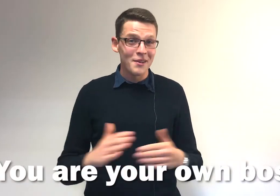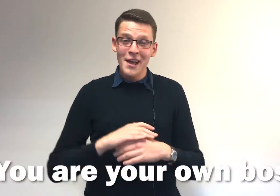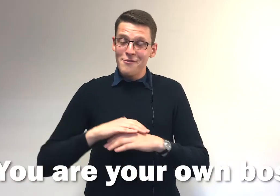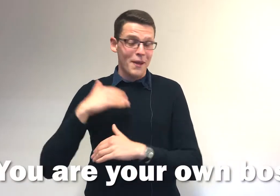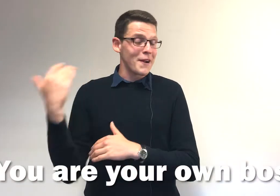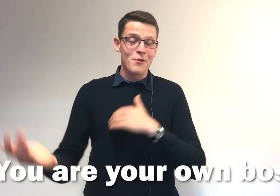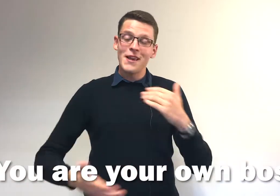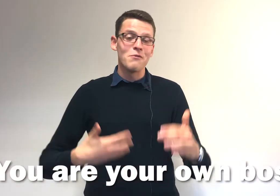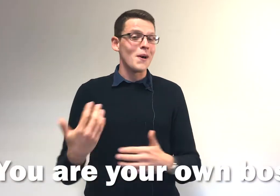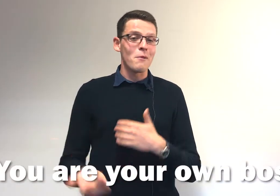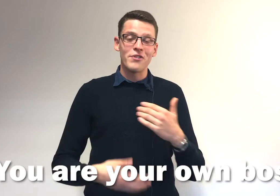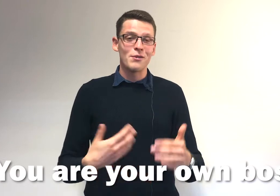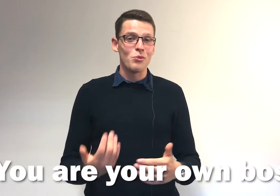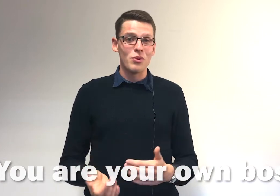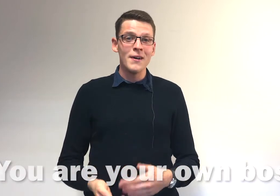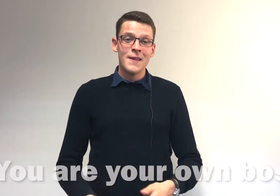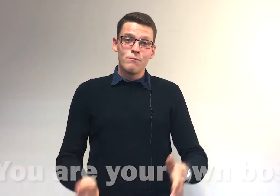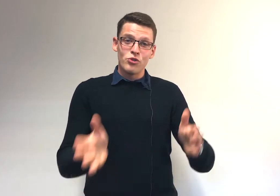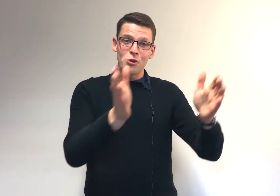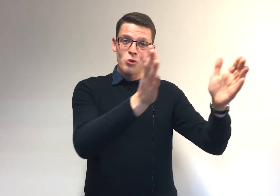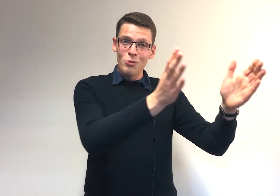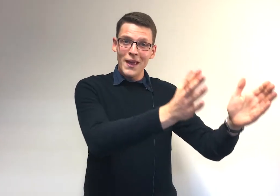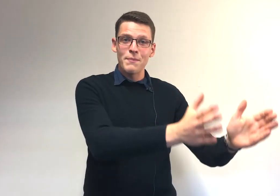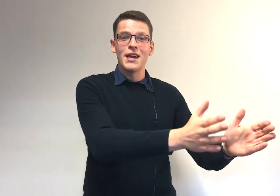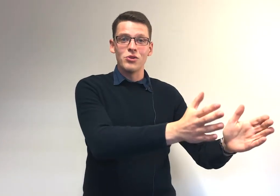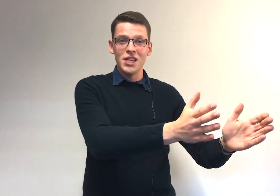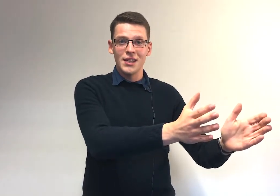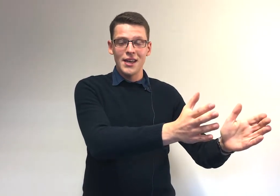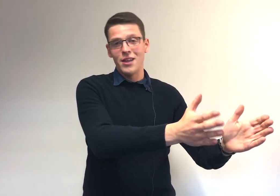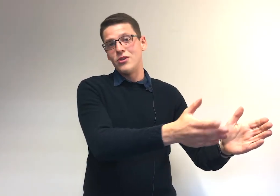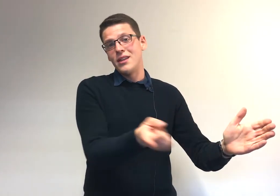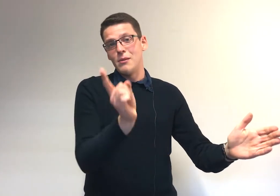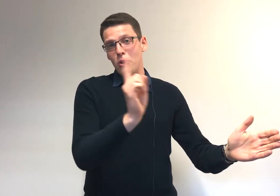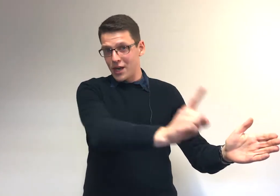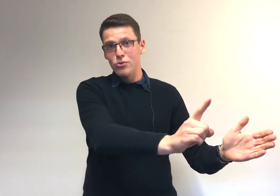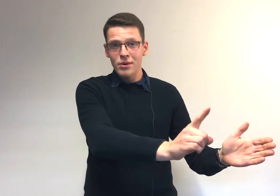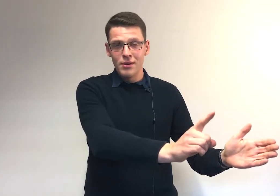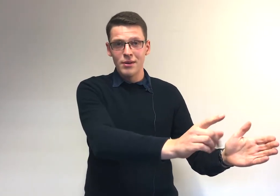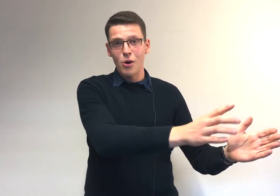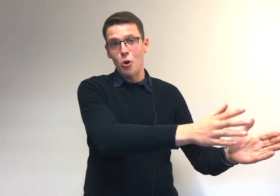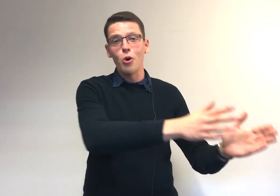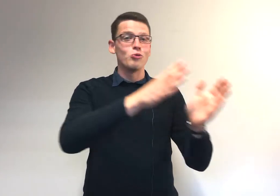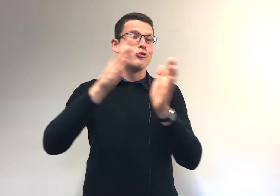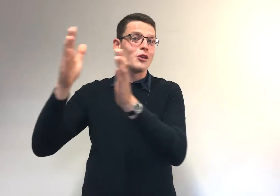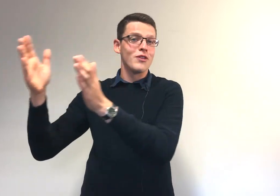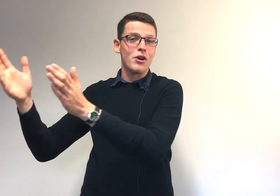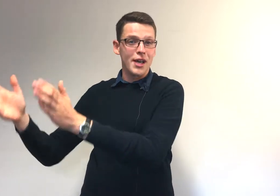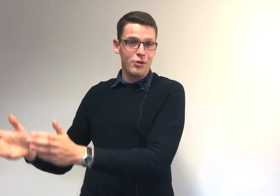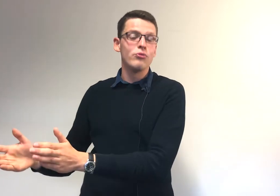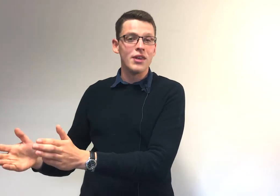Il ne faudra pas commencer à en vouloir au professeur ou quoi, puisque le contrat pédagogique est donné dès le premier cours. en gros, tu sais que tu vas devoir étudier